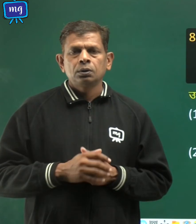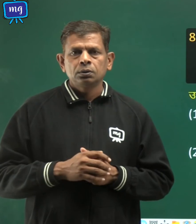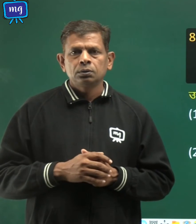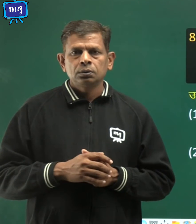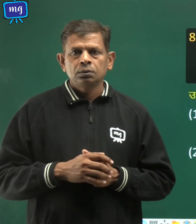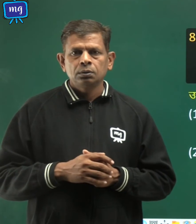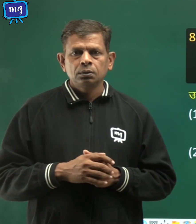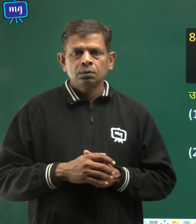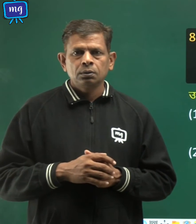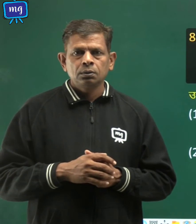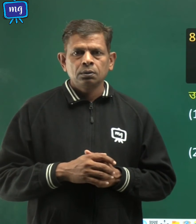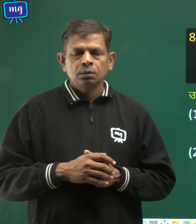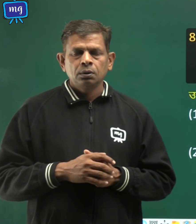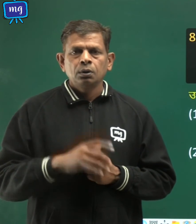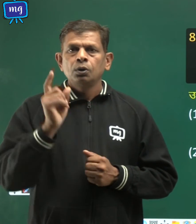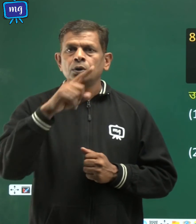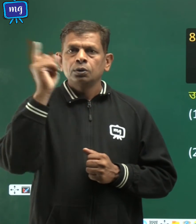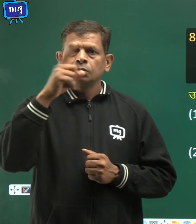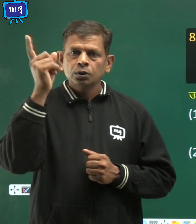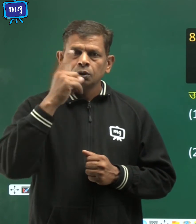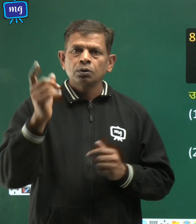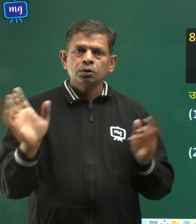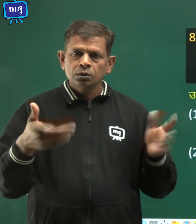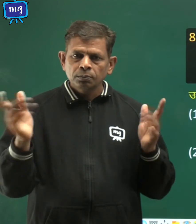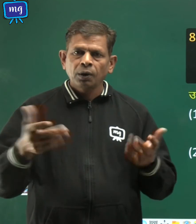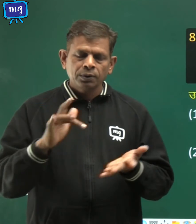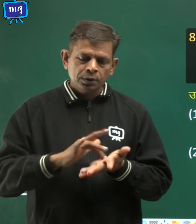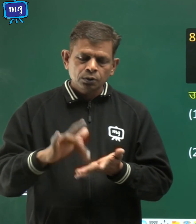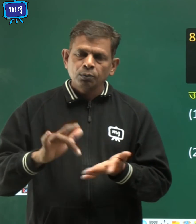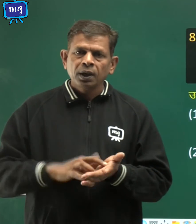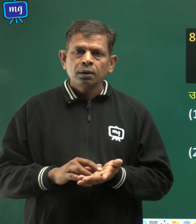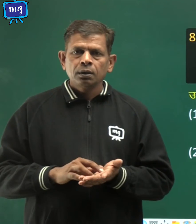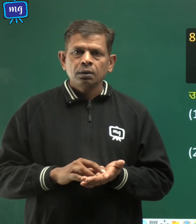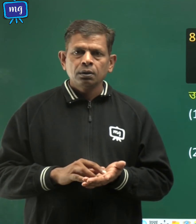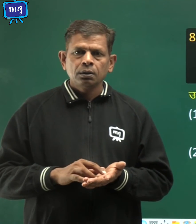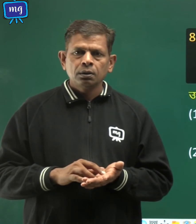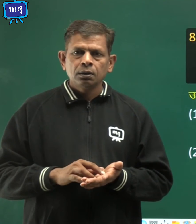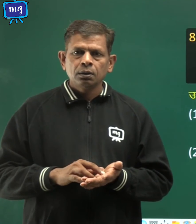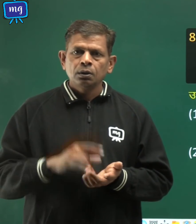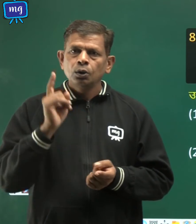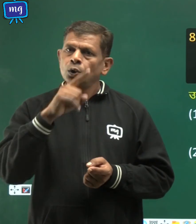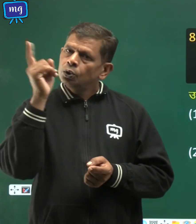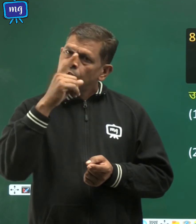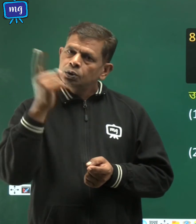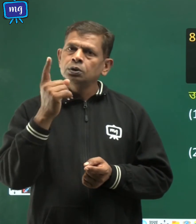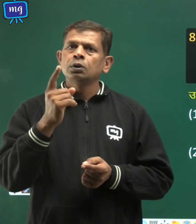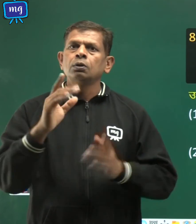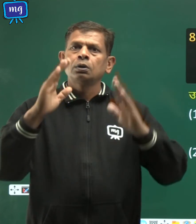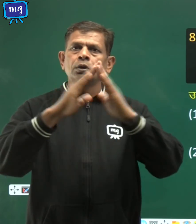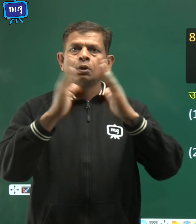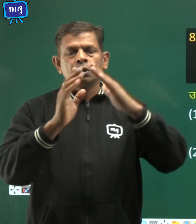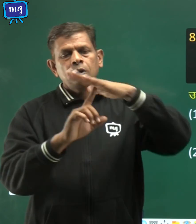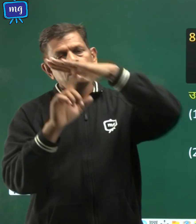चक्रवात संभावित शेत्रों में चक्रवात आश्रियों का